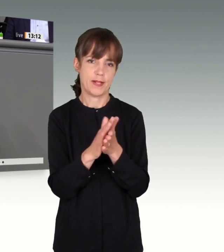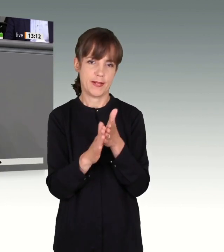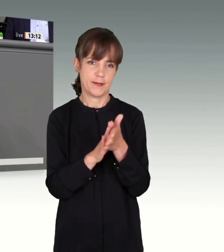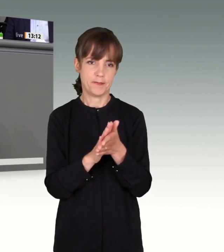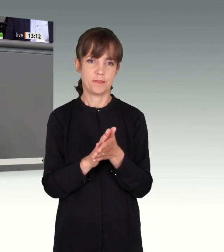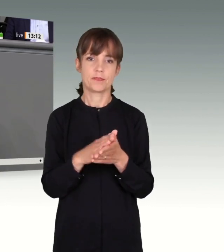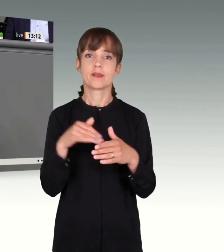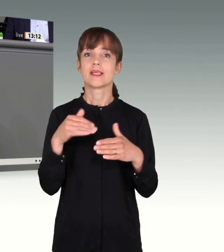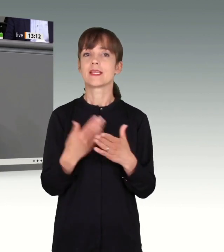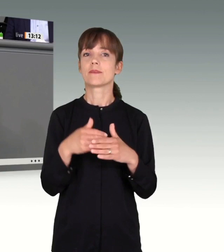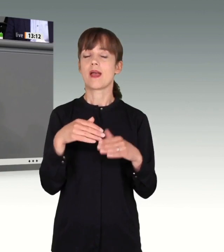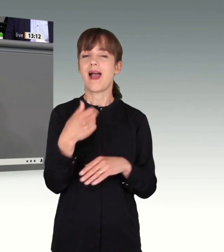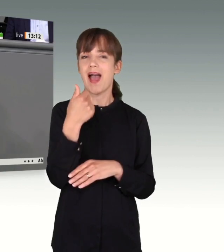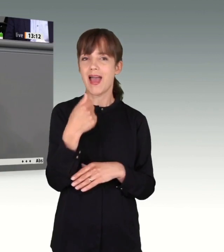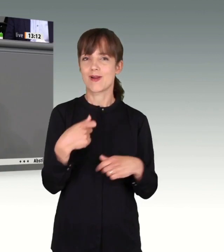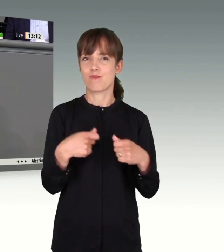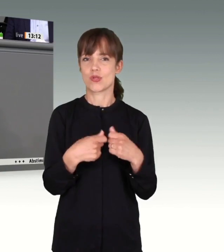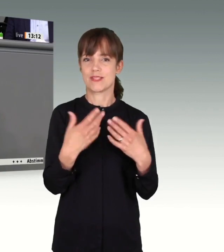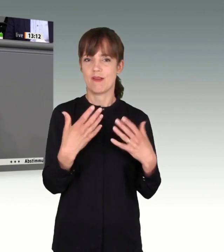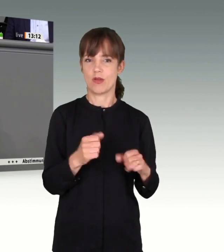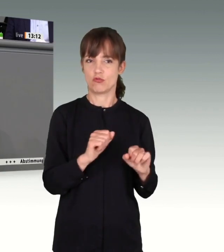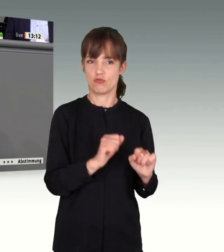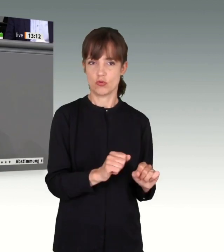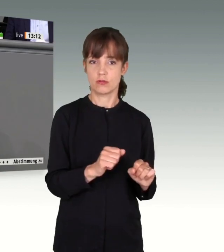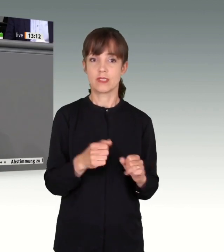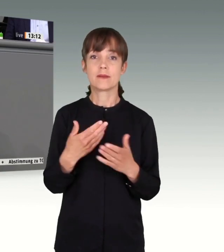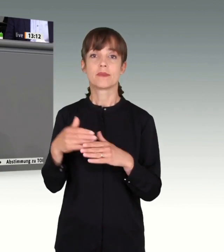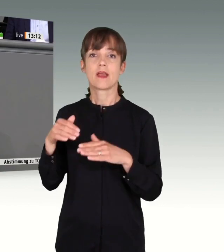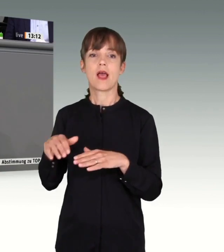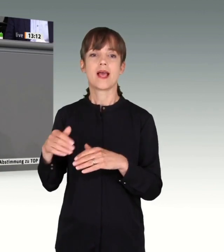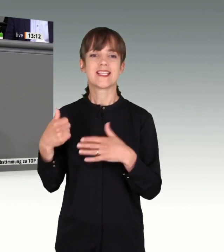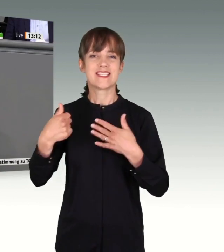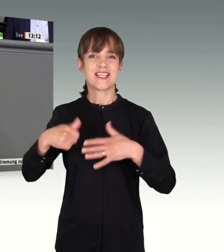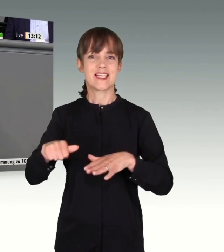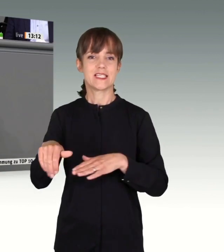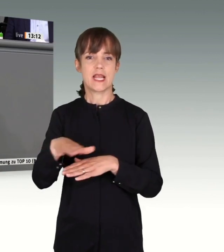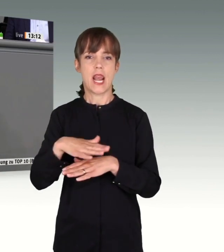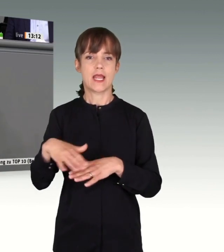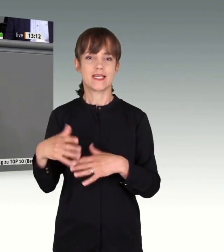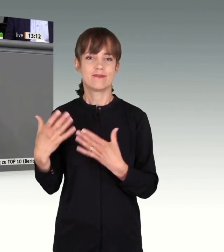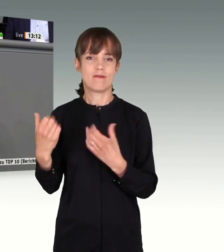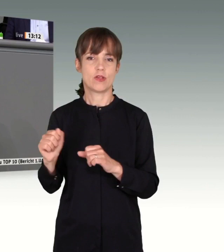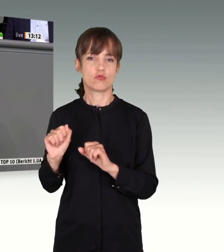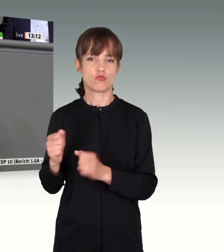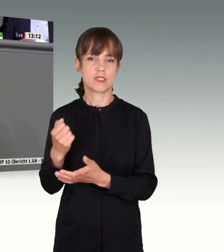ansprechen. Wir haben einen Bundesverfassungsschutz, wir haben 16 Landesverfassungsschutzämter mit durchaus